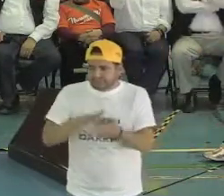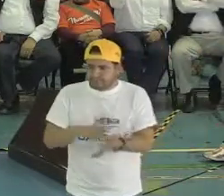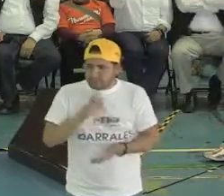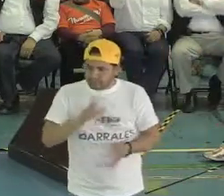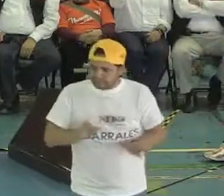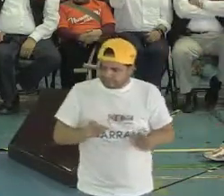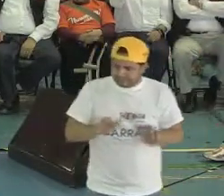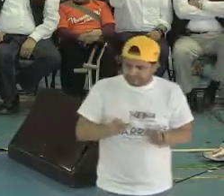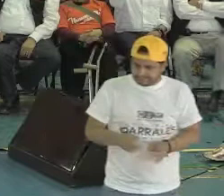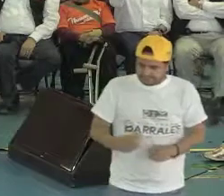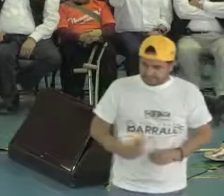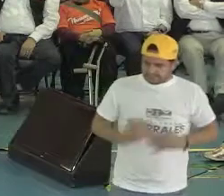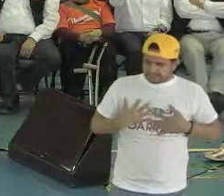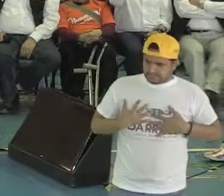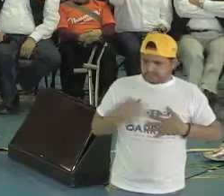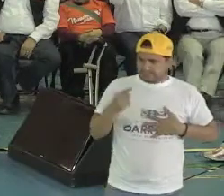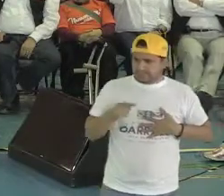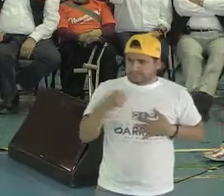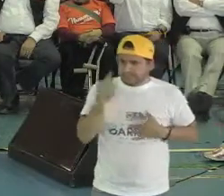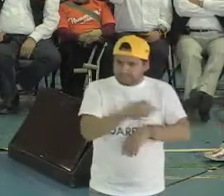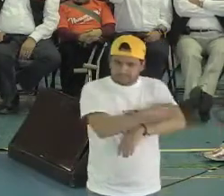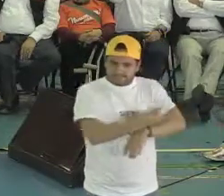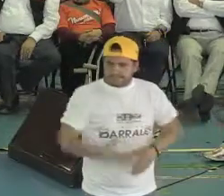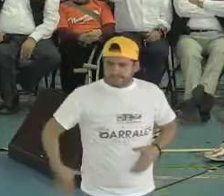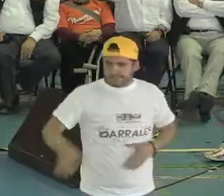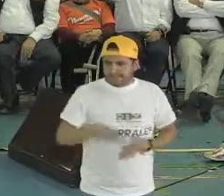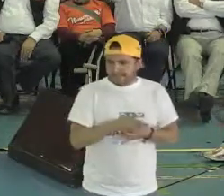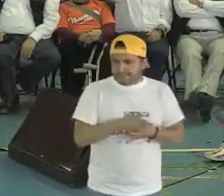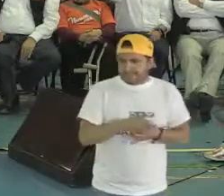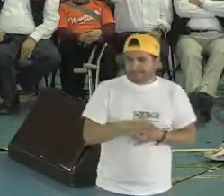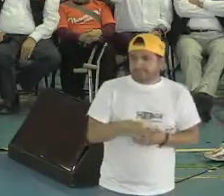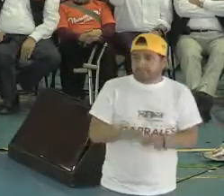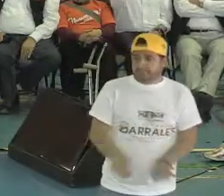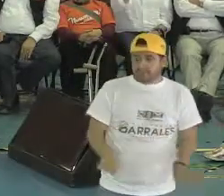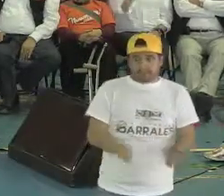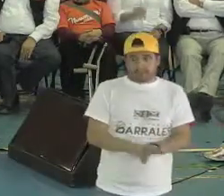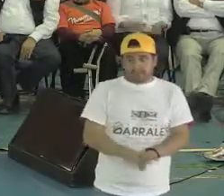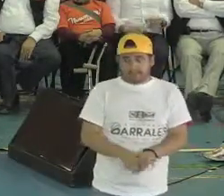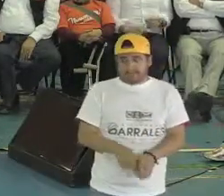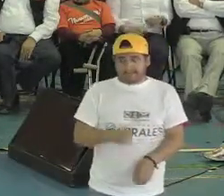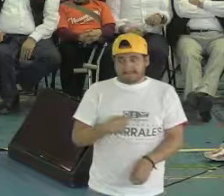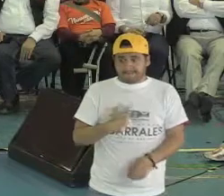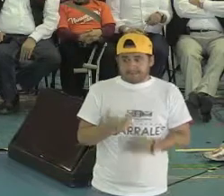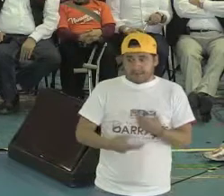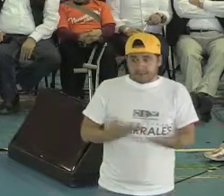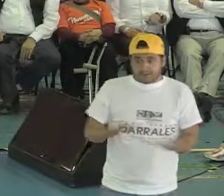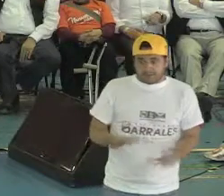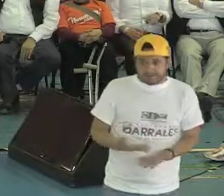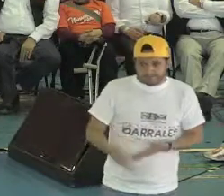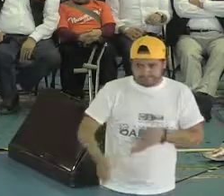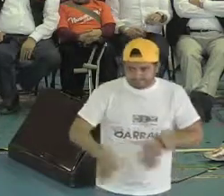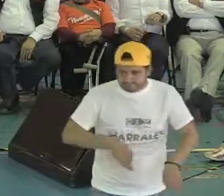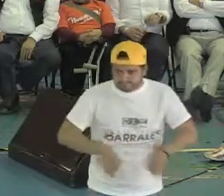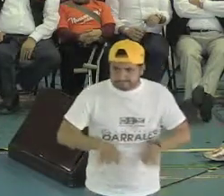para ustedes y para sus familias. Es una parte con la que nosotros vamos a empezar a trabajar con todas